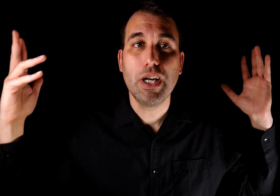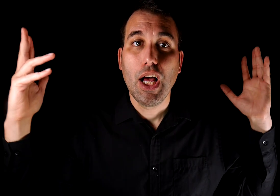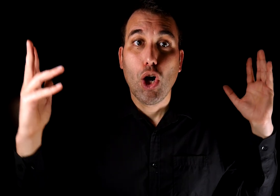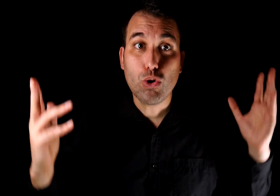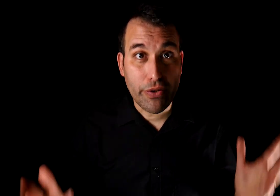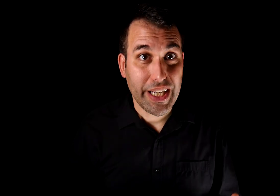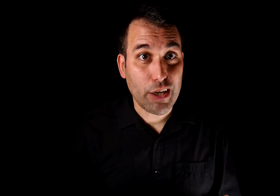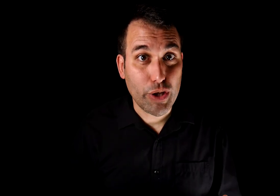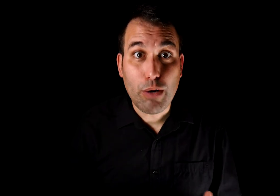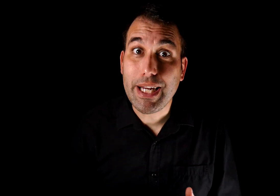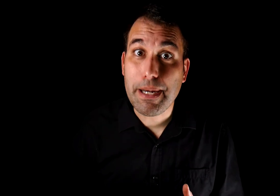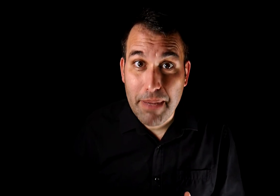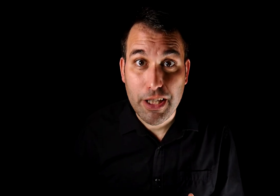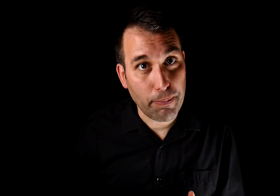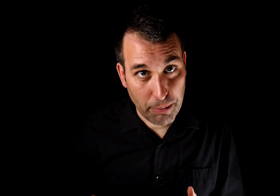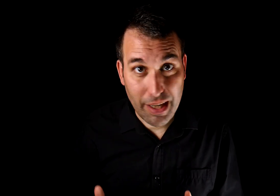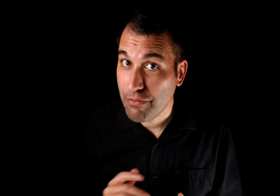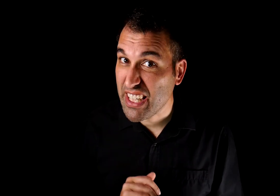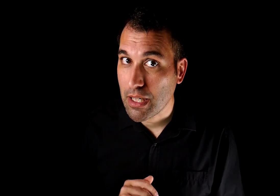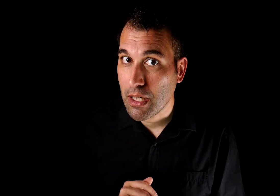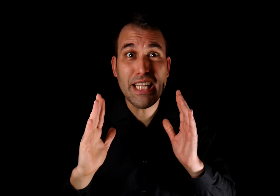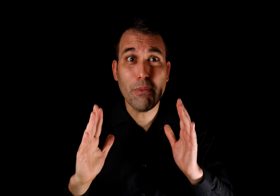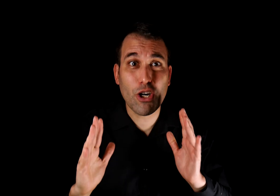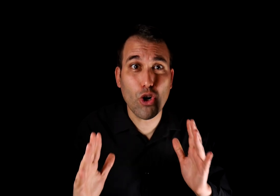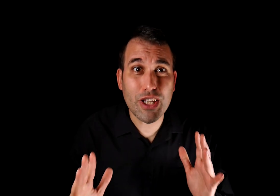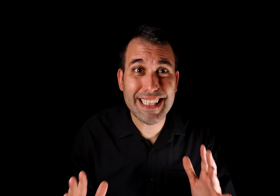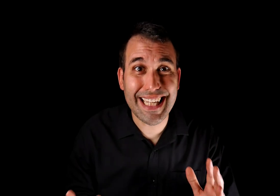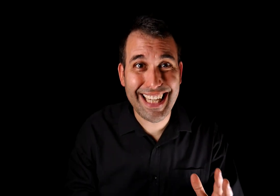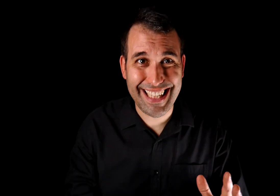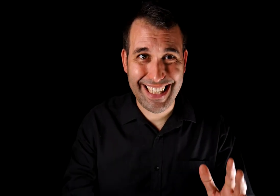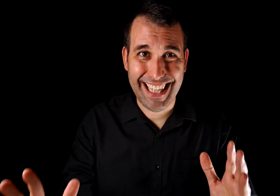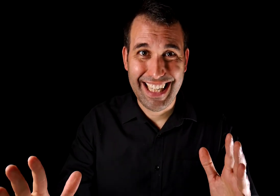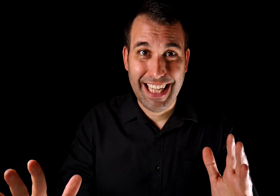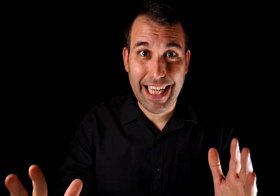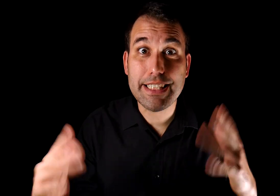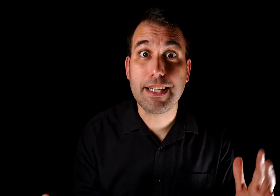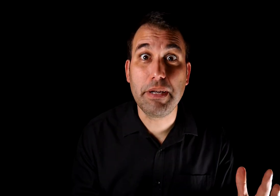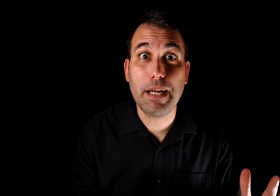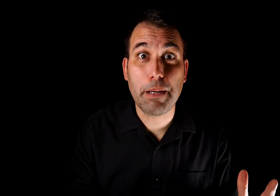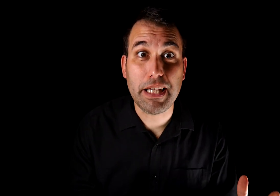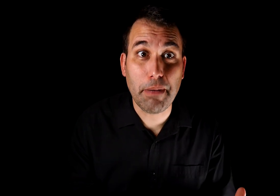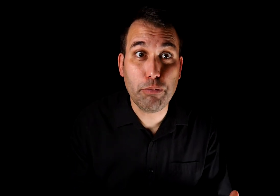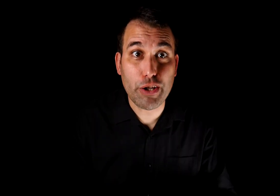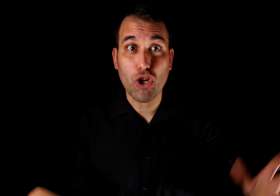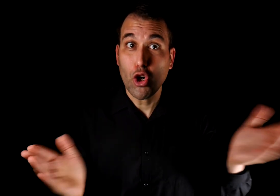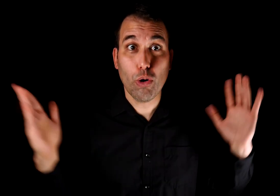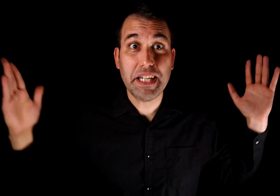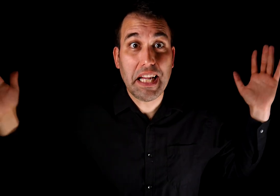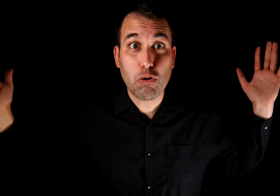justifica recurrir a cualquier medio para ponerle fin. Y lo mejor de esta técnica es que también le permite al manipulador cubrirse el